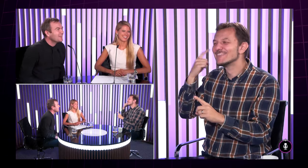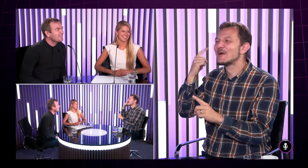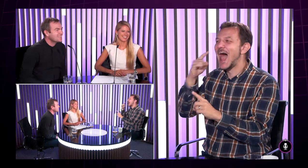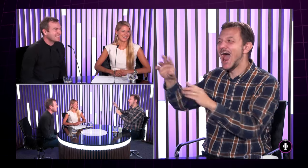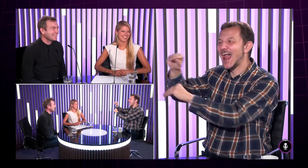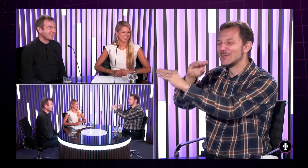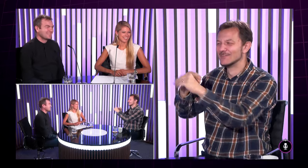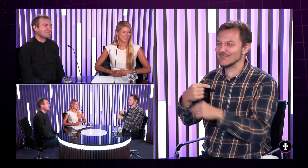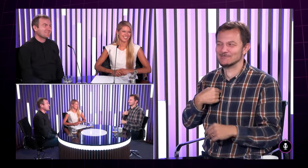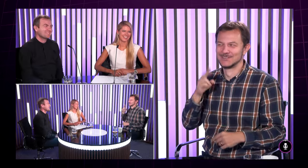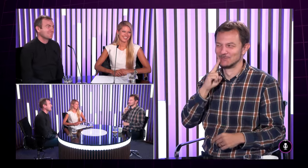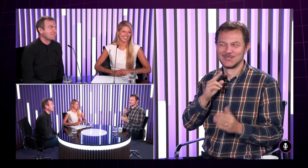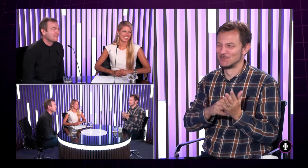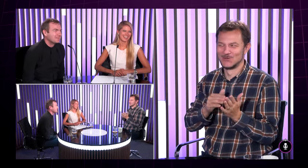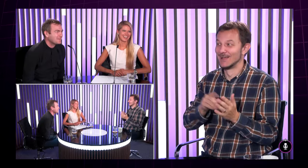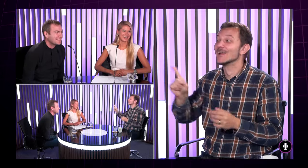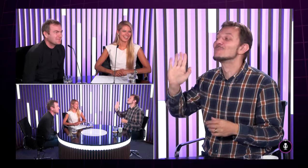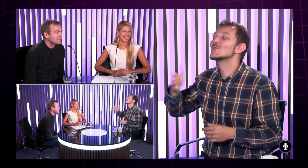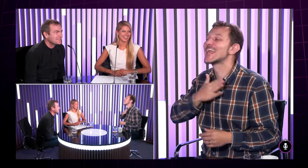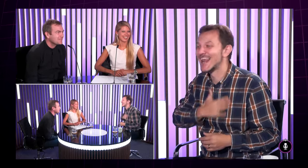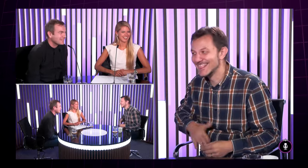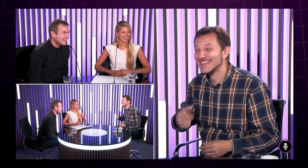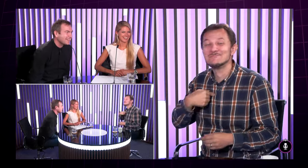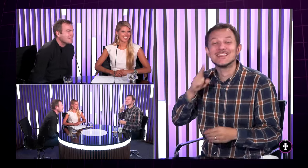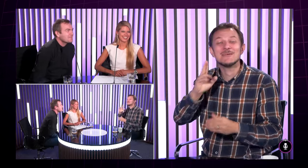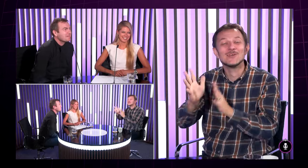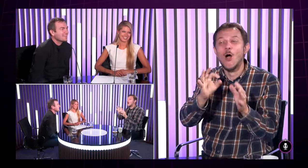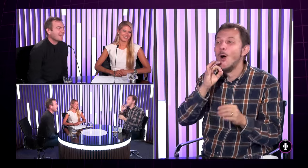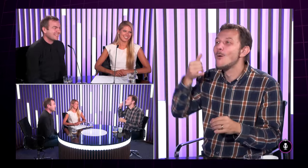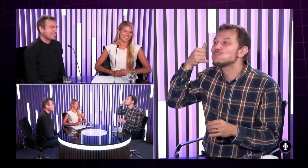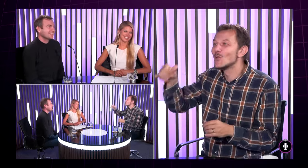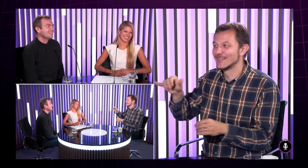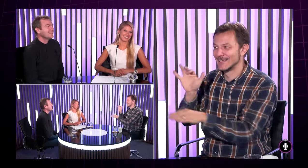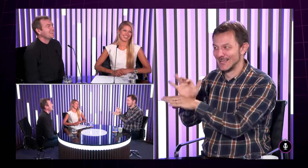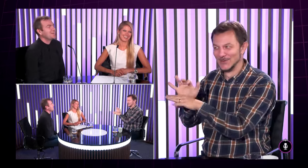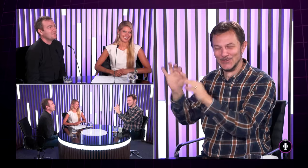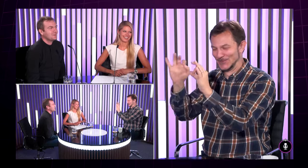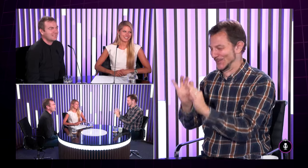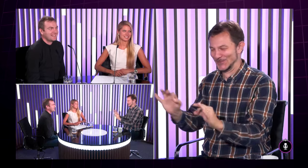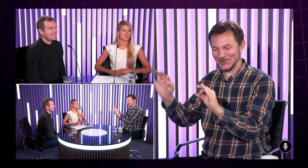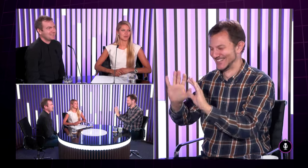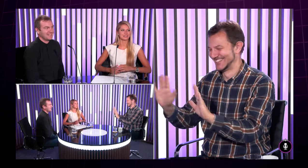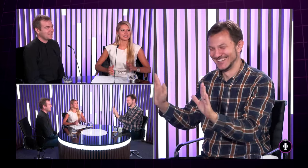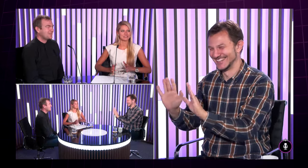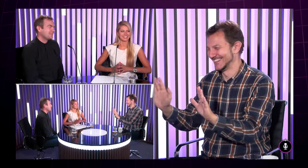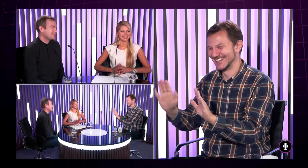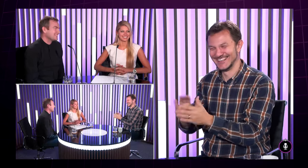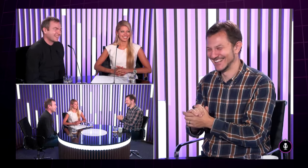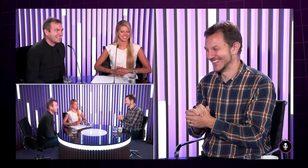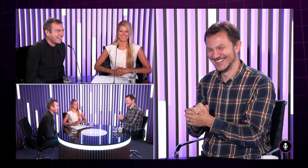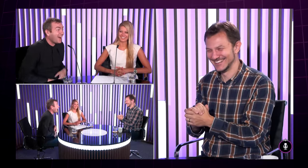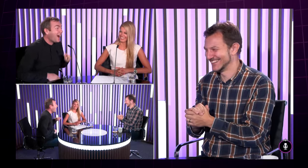o blondínkach v nevšetko počujúci rozprávu my napríklad nepočujúci veľmi nie my máme rádi my o blondínkach to nie